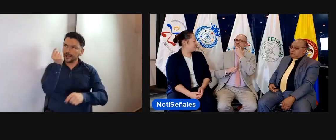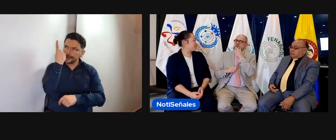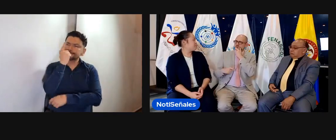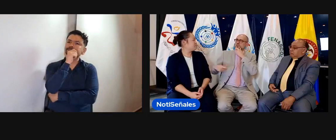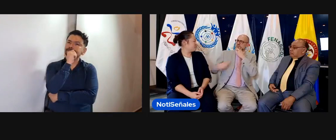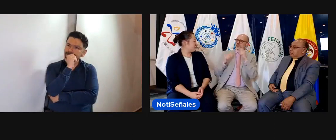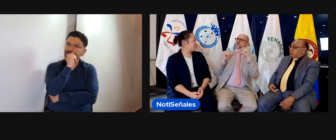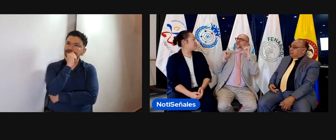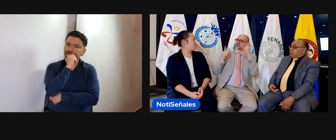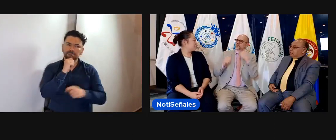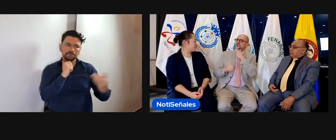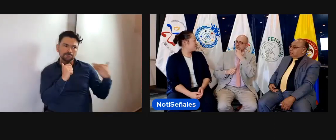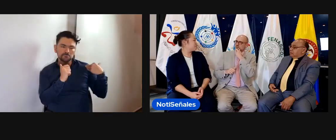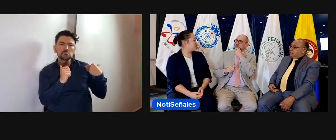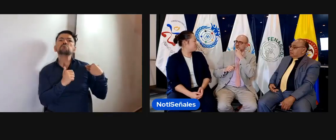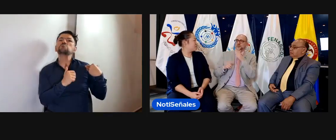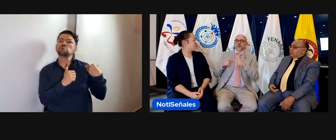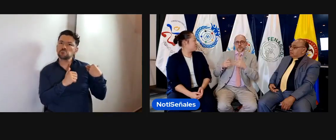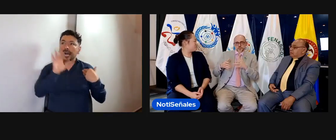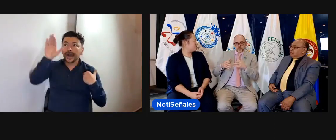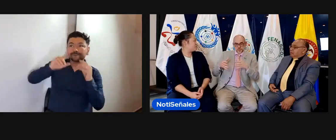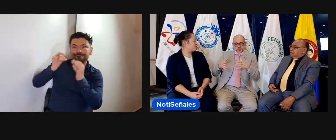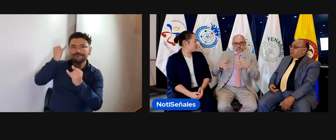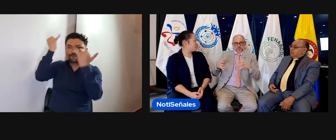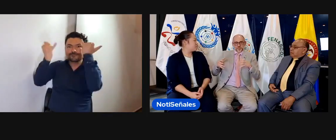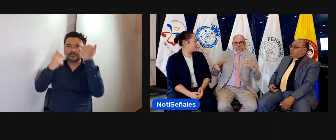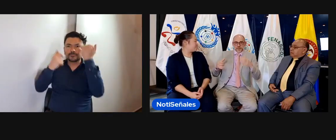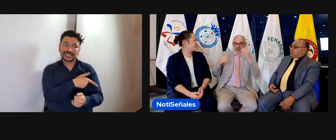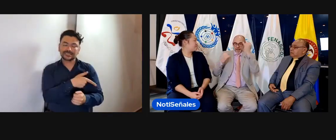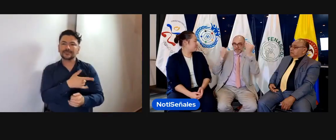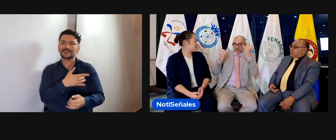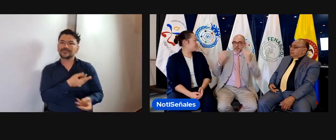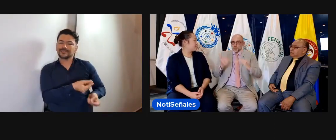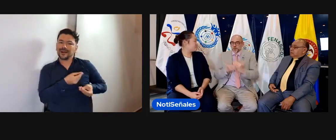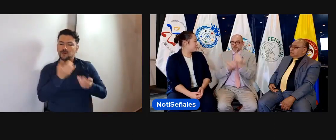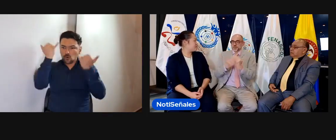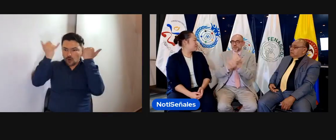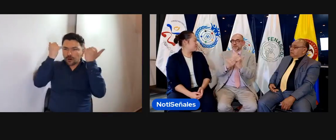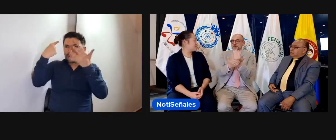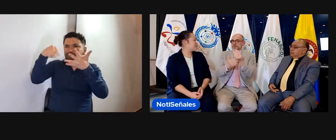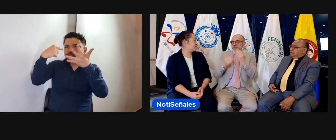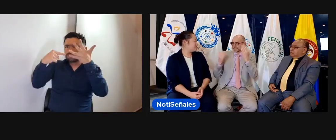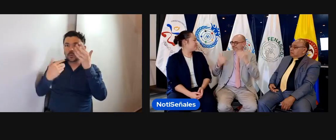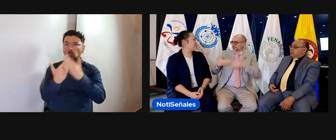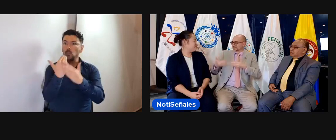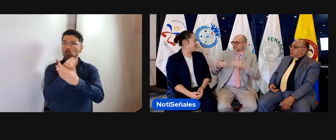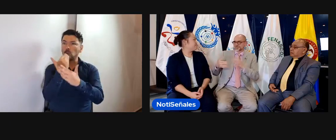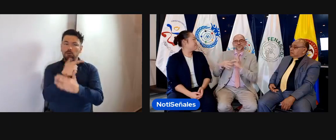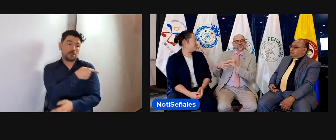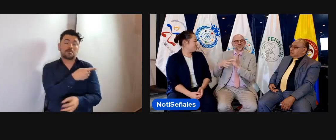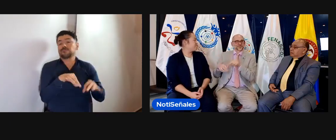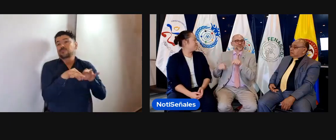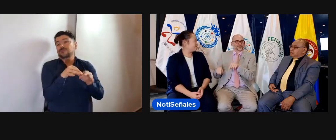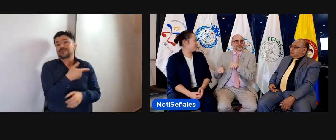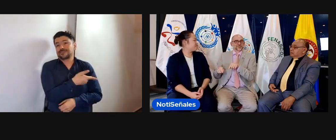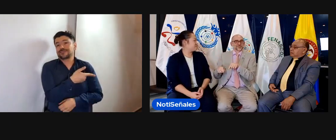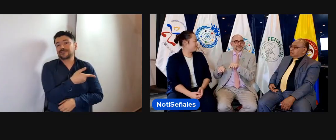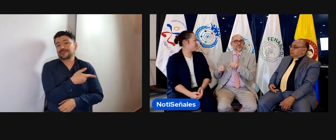buscamos, dice Joe, sí, que ellos también nos apoyen a nosotros, con sus ideas, con cualquier